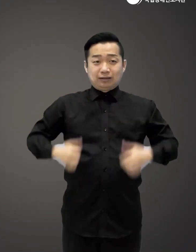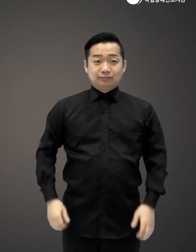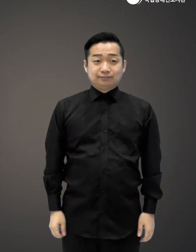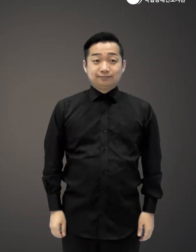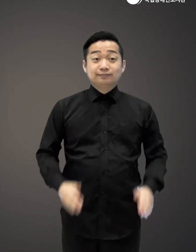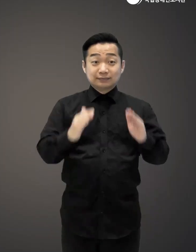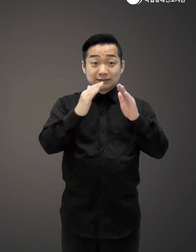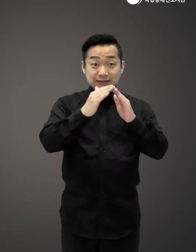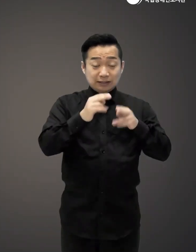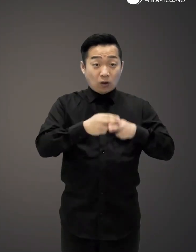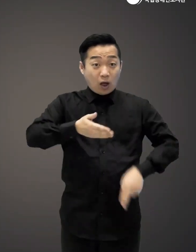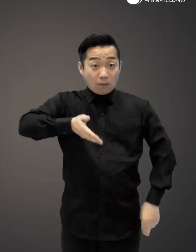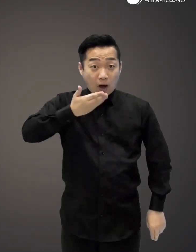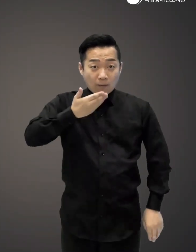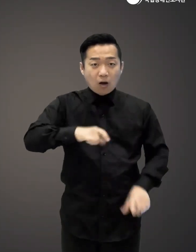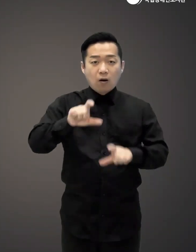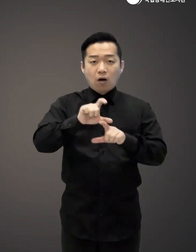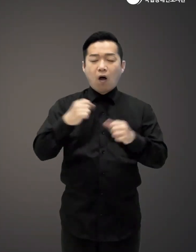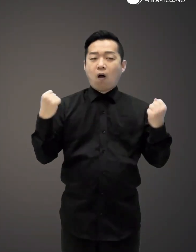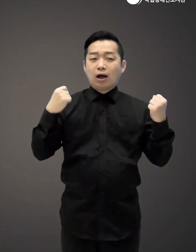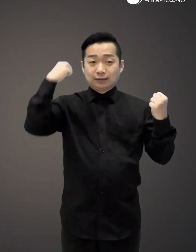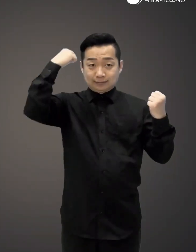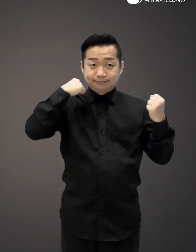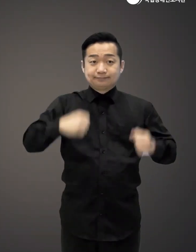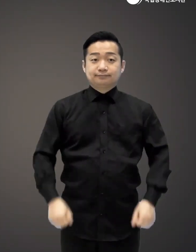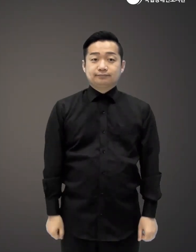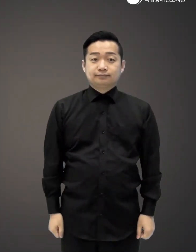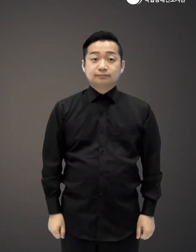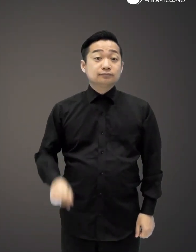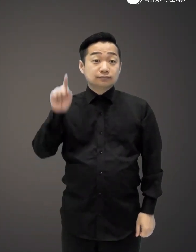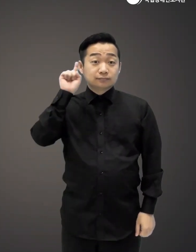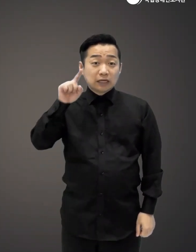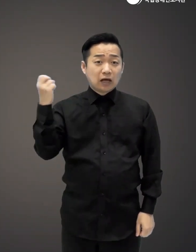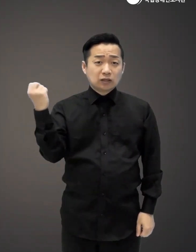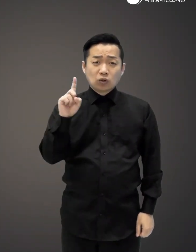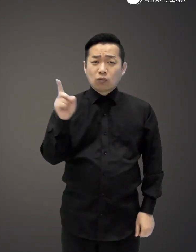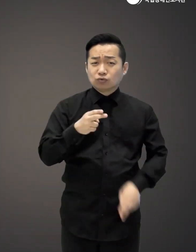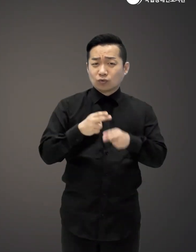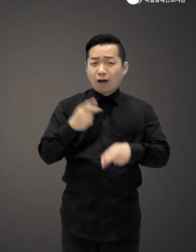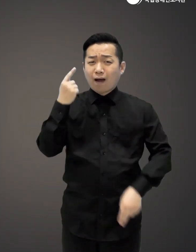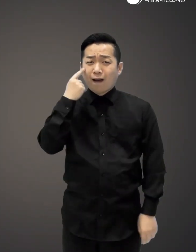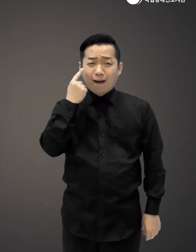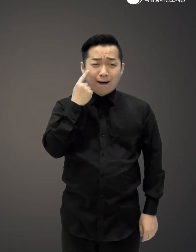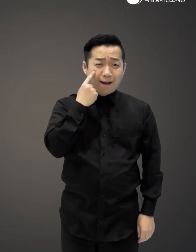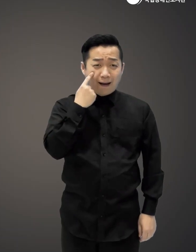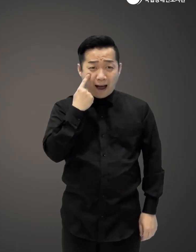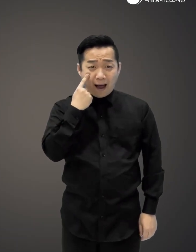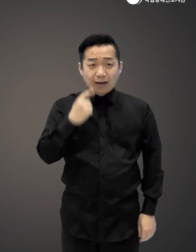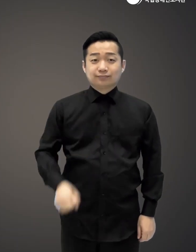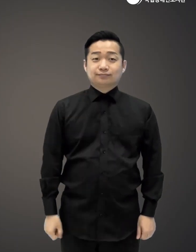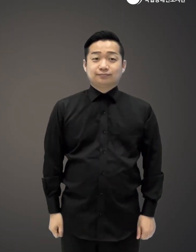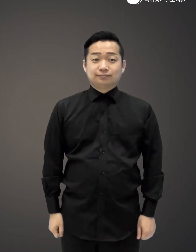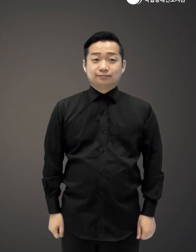직밥을 먹으니 보다 건강해지는 느낌이었어요 내일은 또 어떤 요리를 해볼까요?